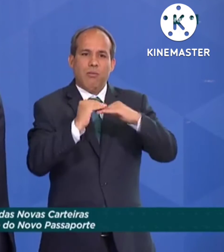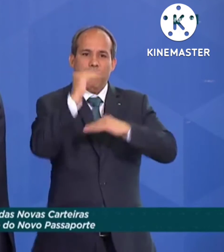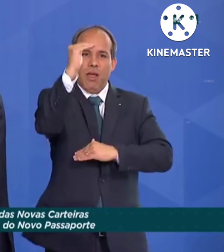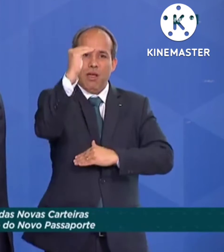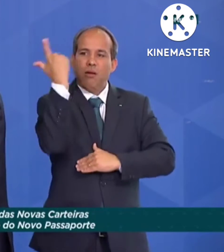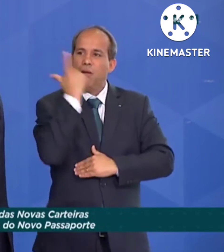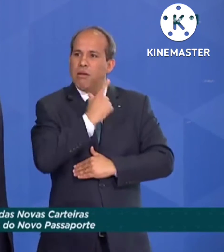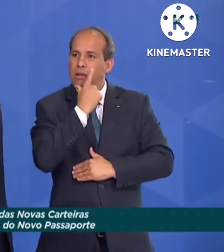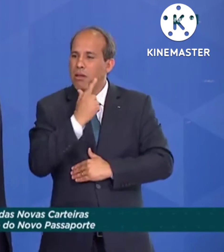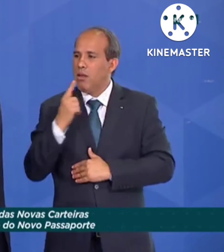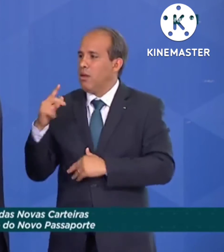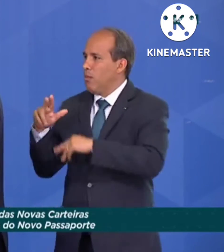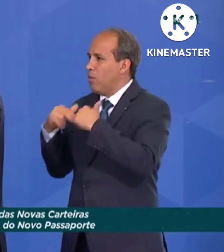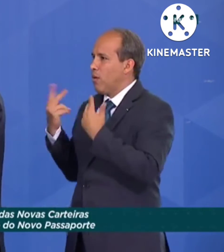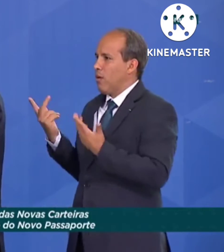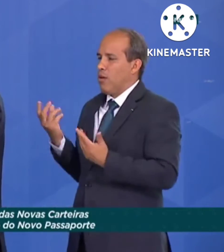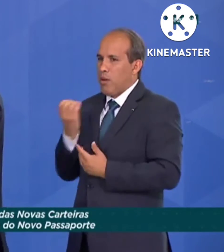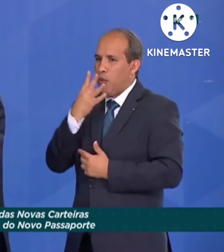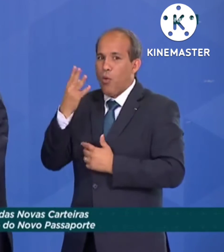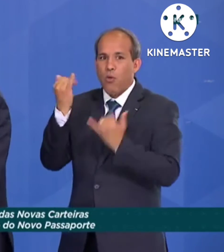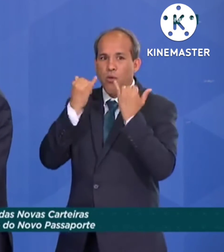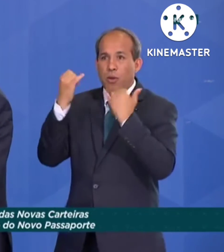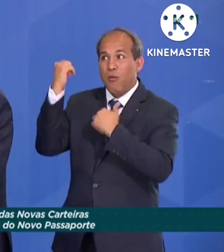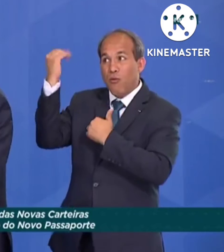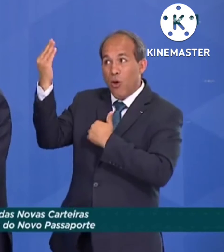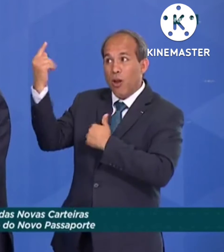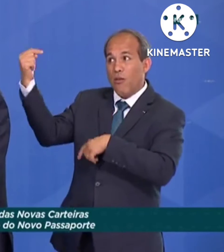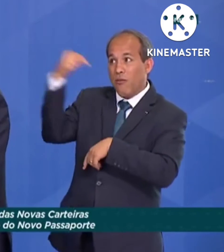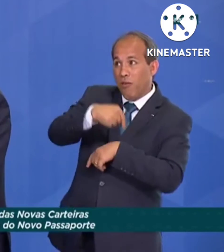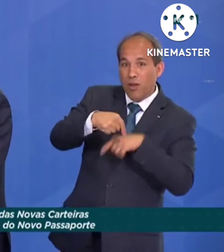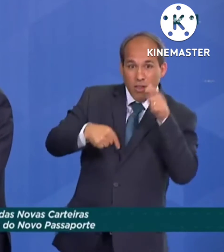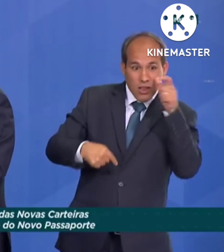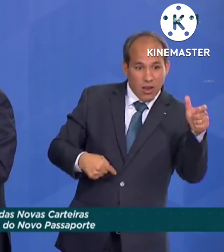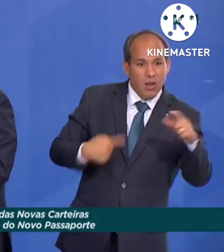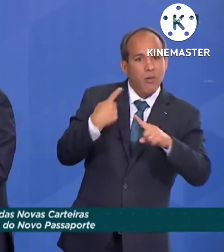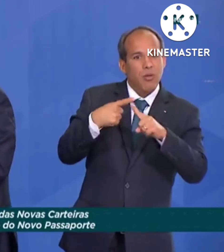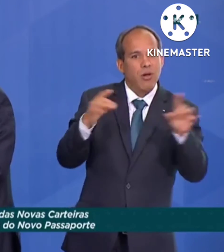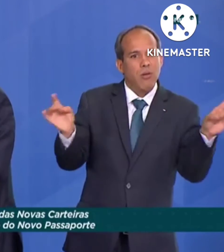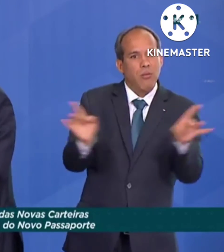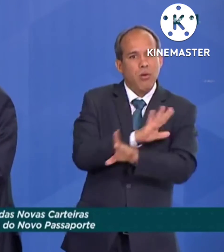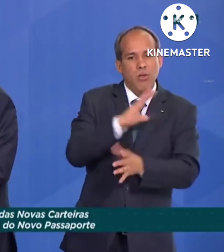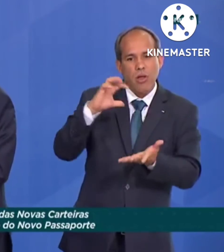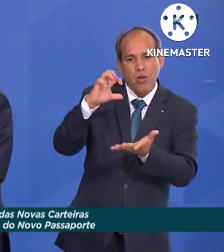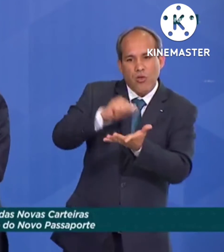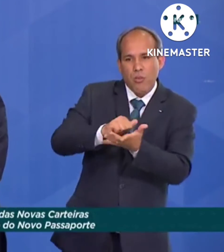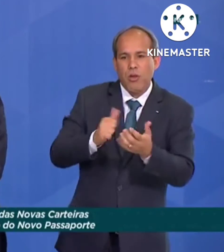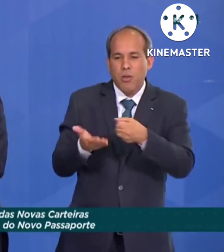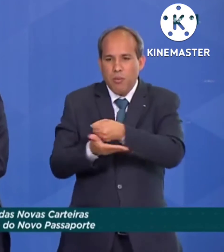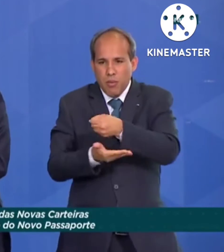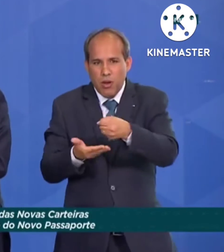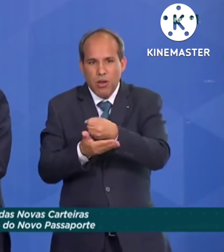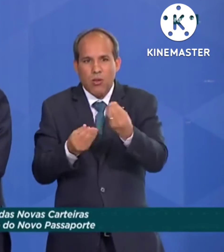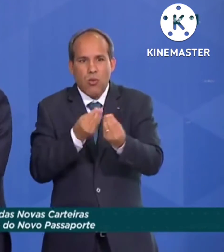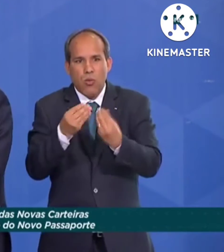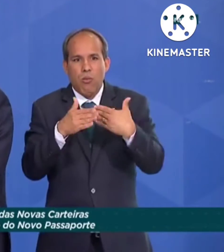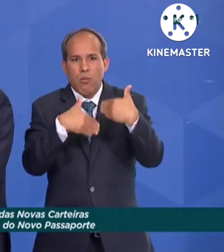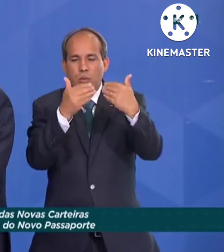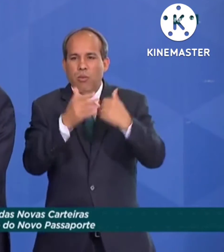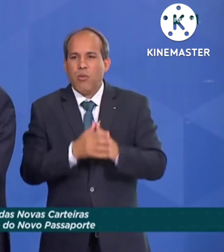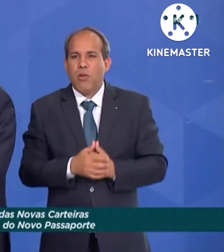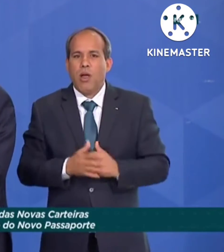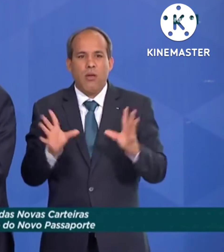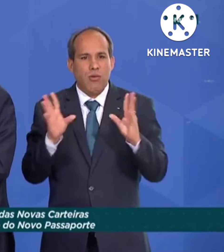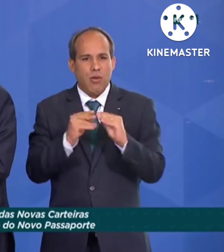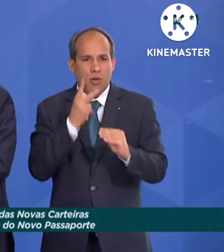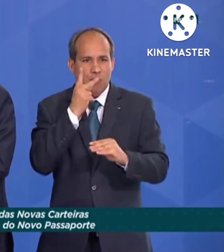próximas duas semanas nós devemos ter notícias lá de fora, vindo para cá, registrando essa melhoria substancial no nosso ambiente de negócio. Então, eu